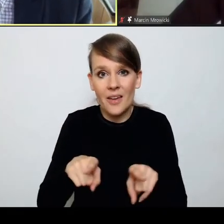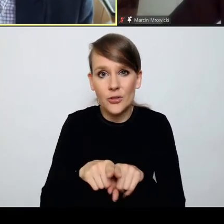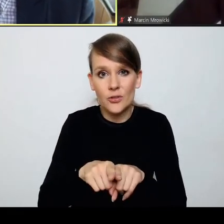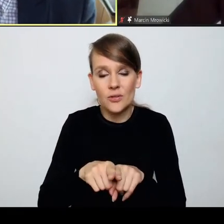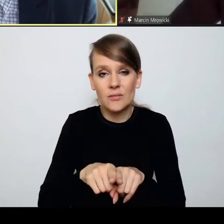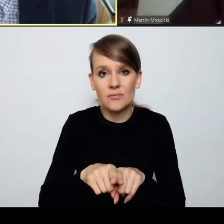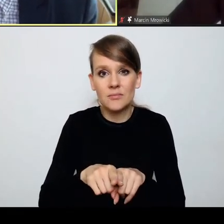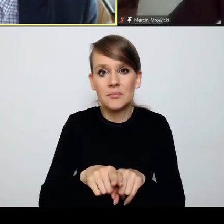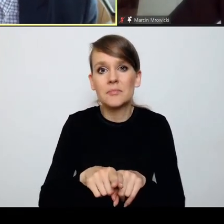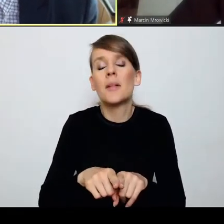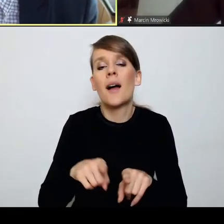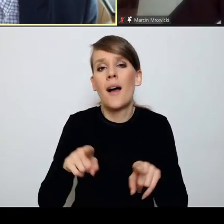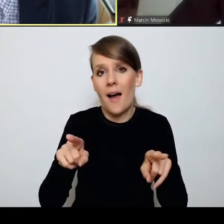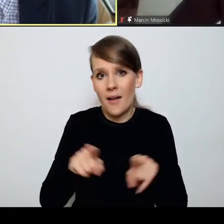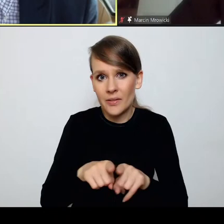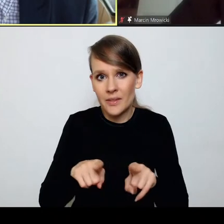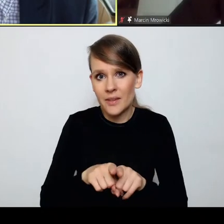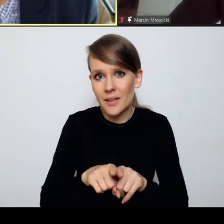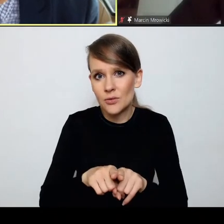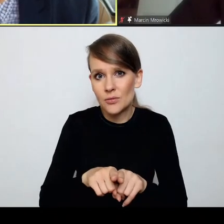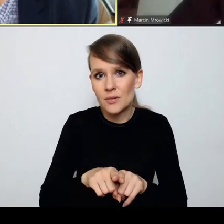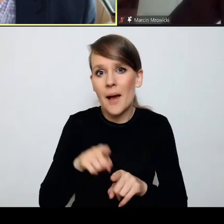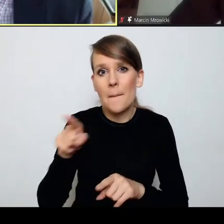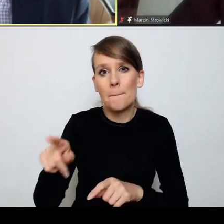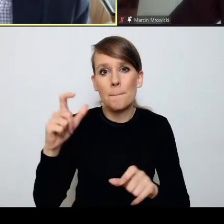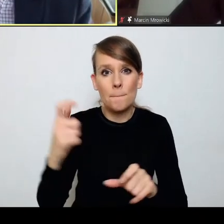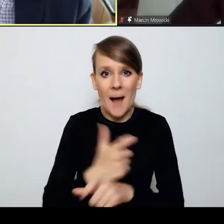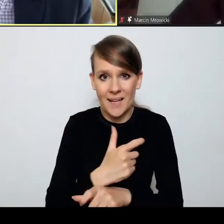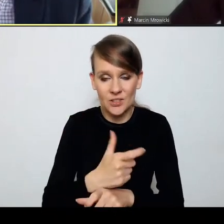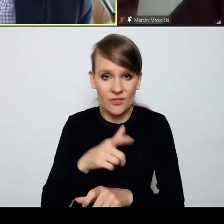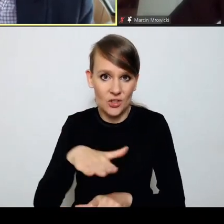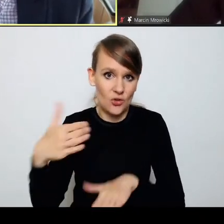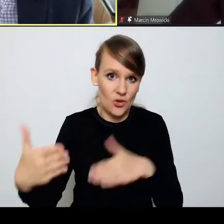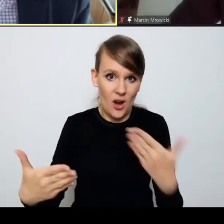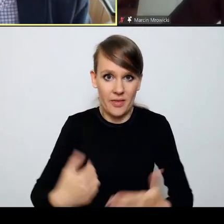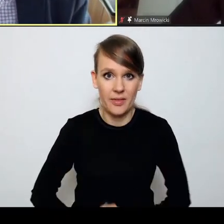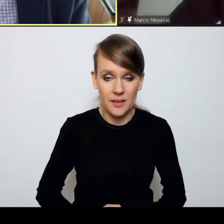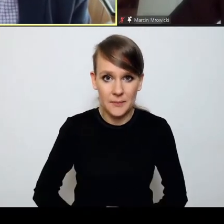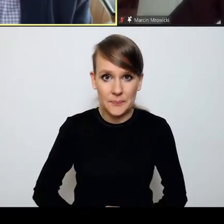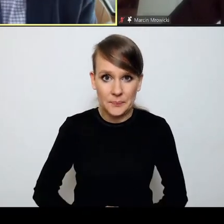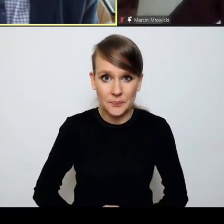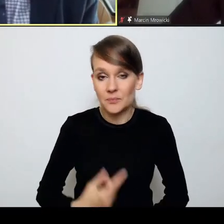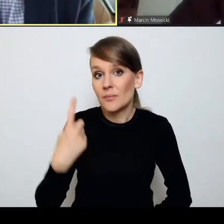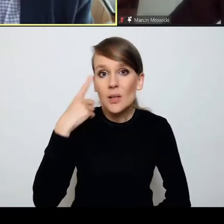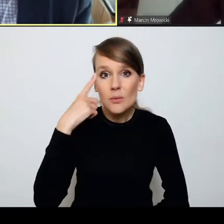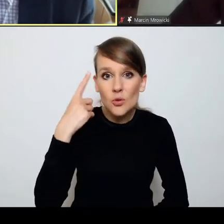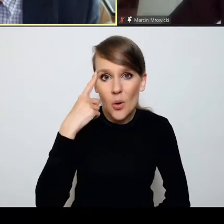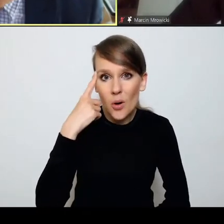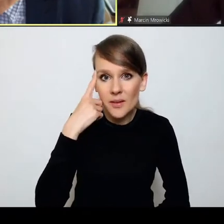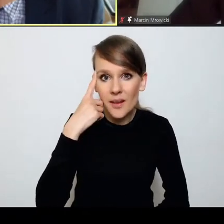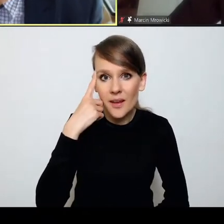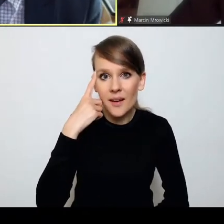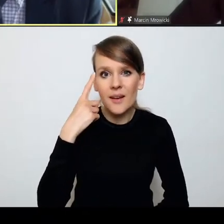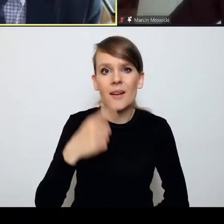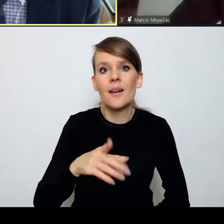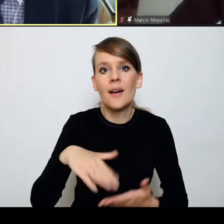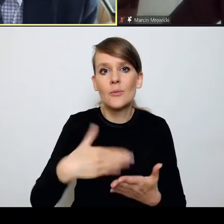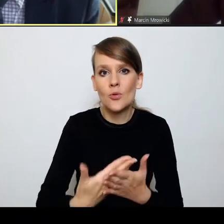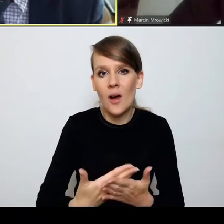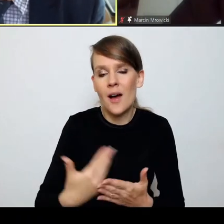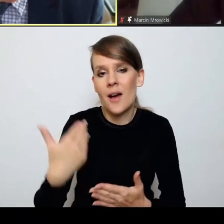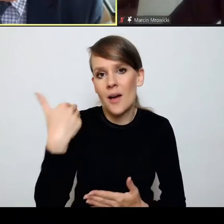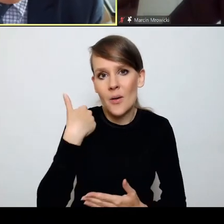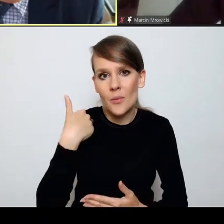państw stron. Przypomnę choćby dość drastyczne sankcje nałożone